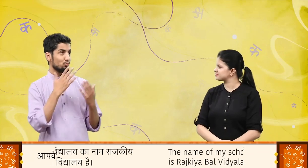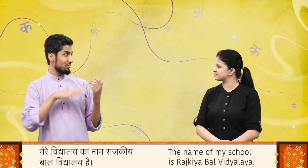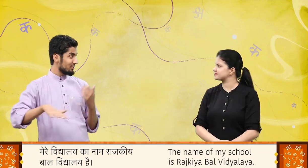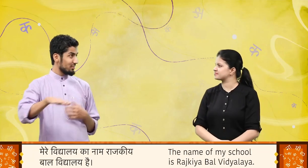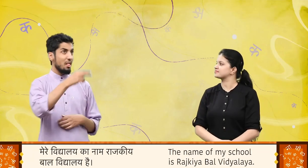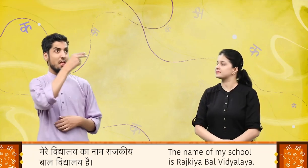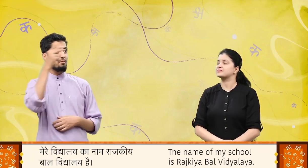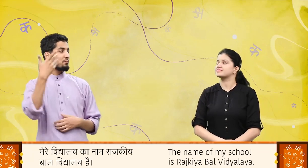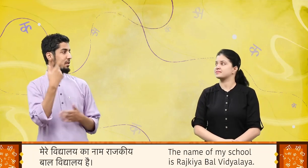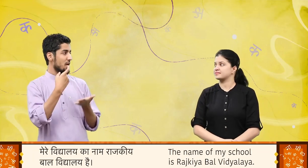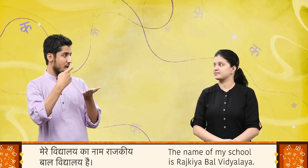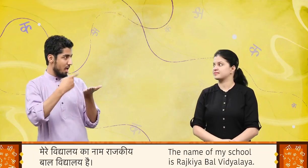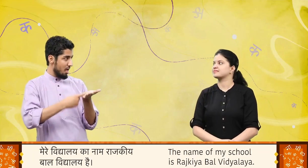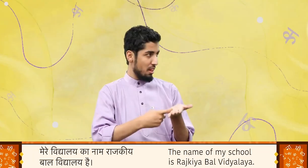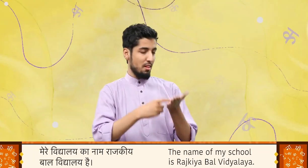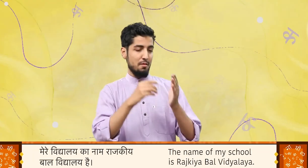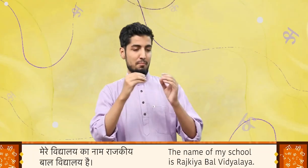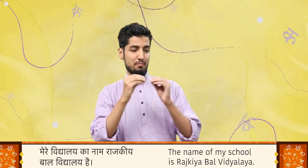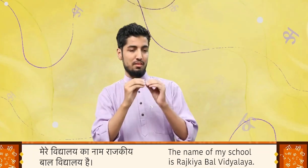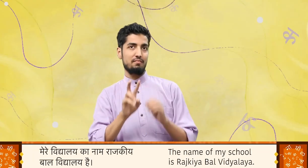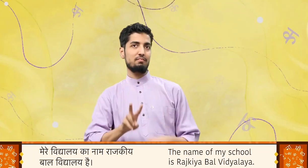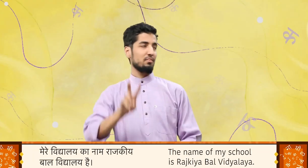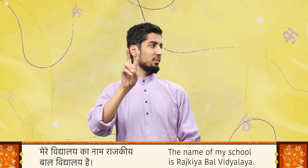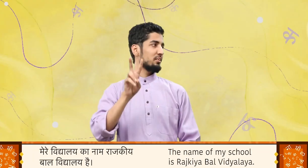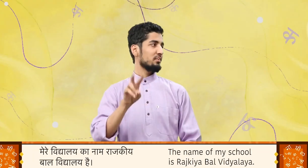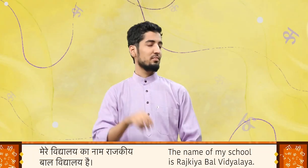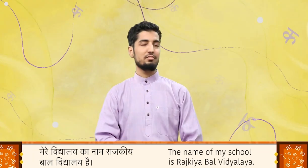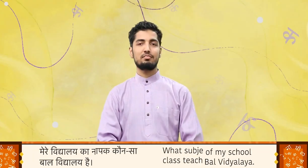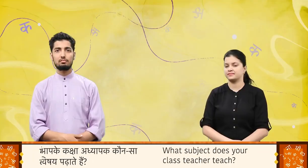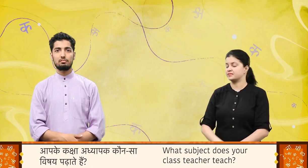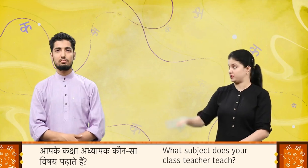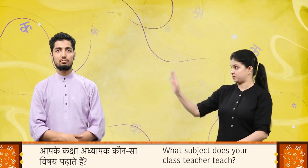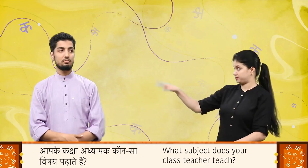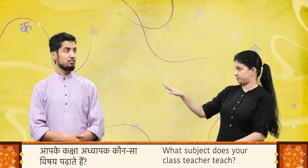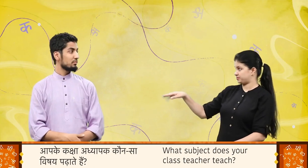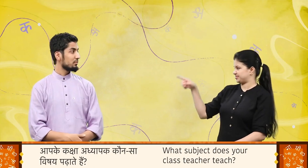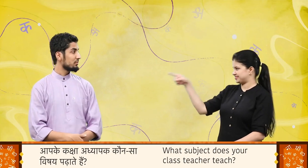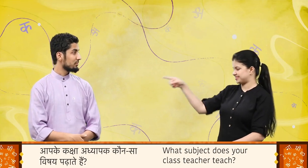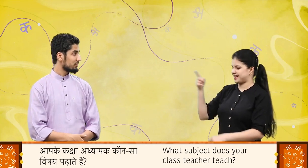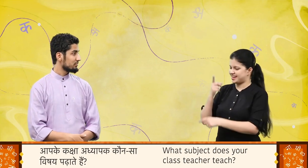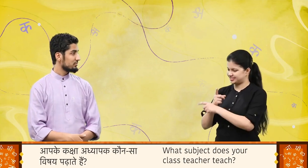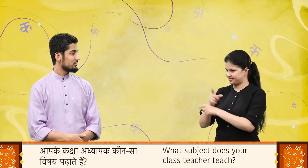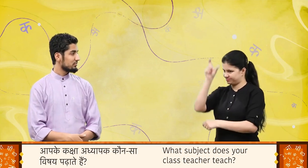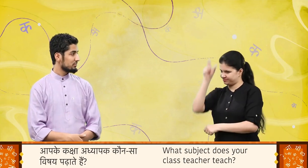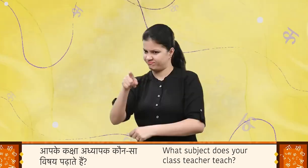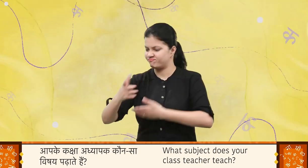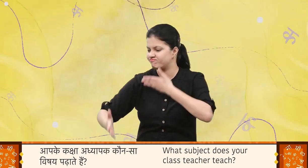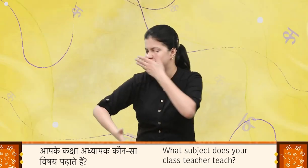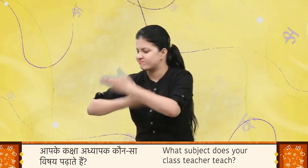मेरे विद्याले का नाम राजकिय बाल विद्याले है आपके कक्षा अध्यापक कौन